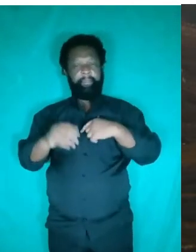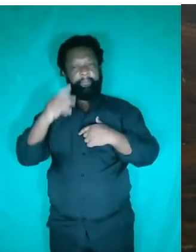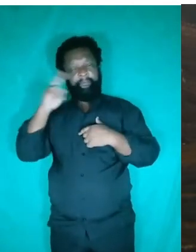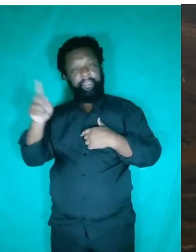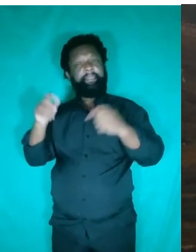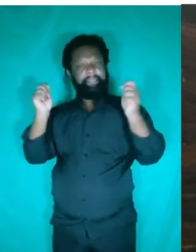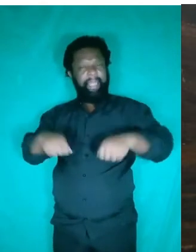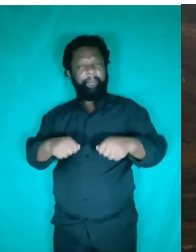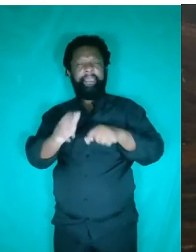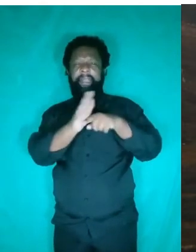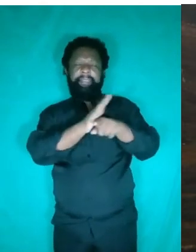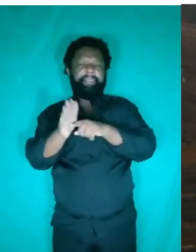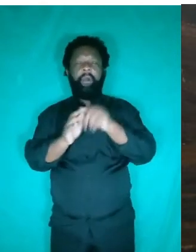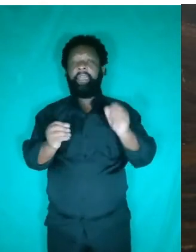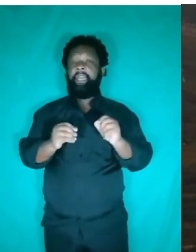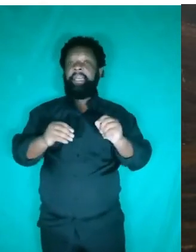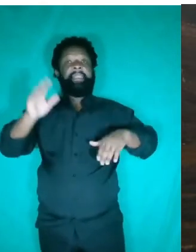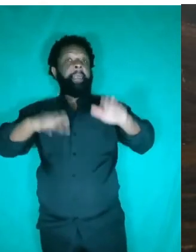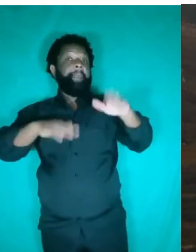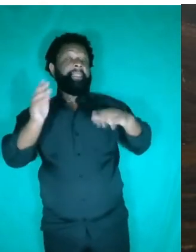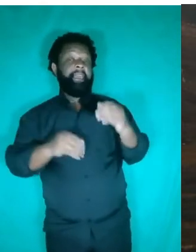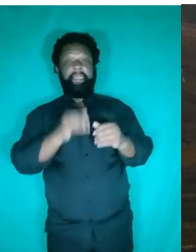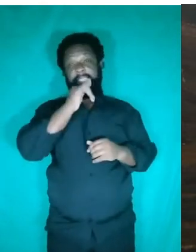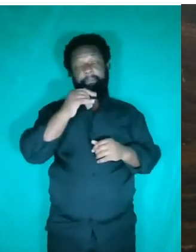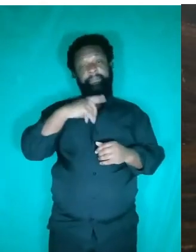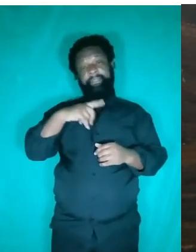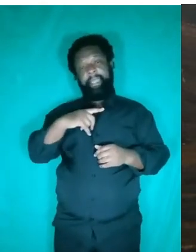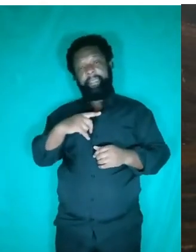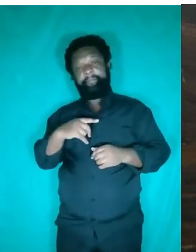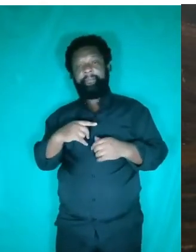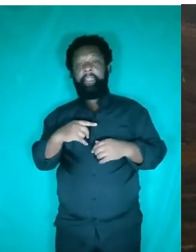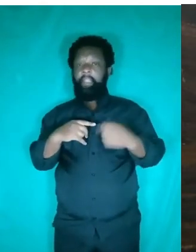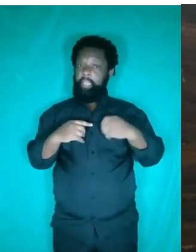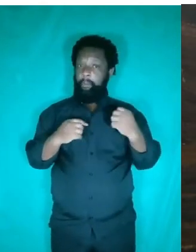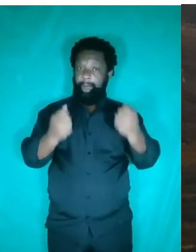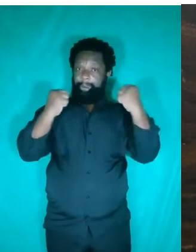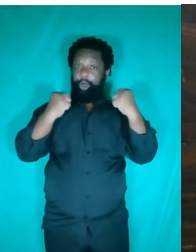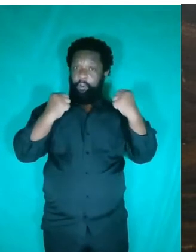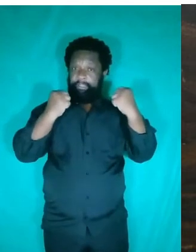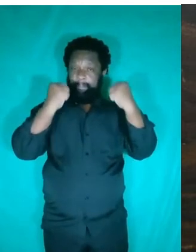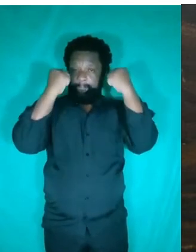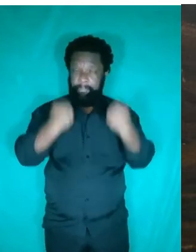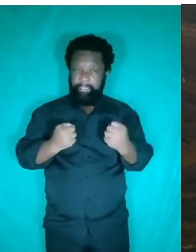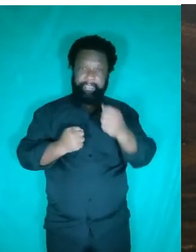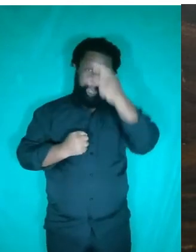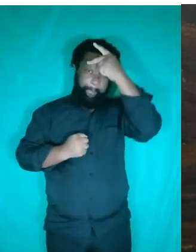analisar que, a depender, mesmo se você tiver uma mesma força peso, uma pessoa que tenha o mesmo